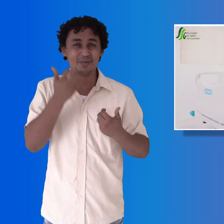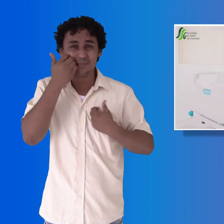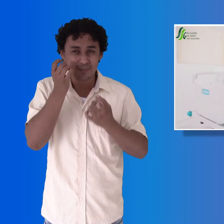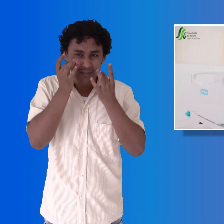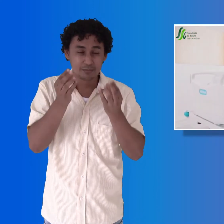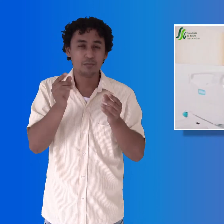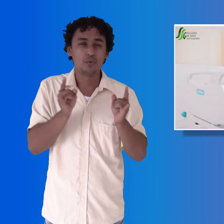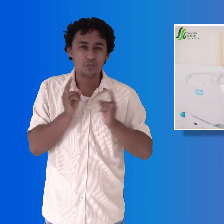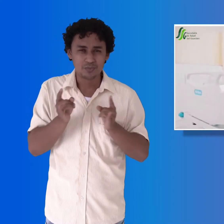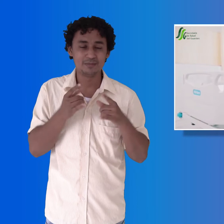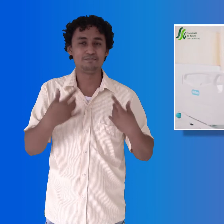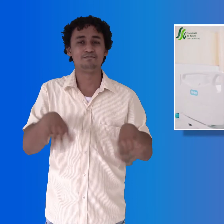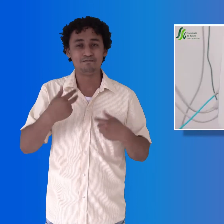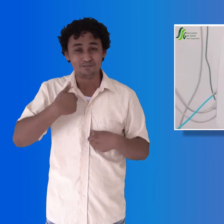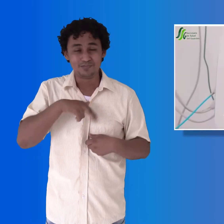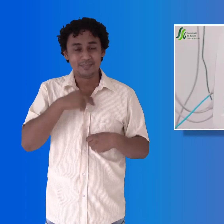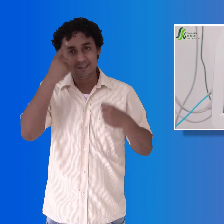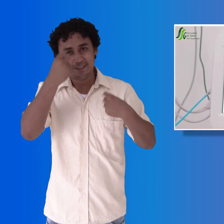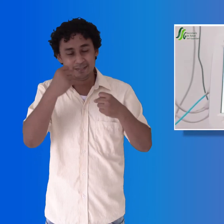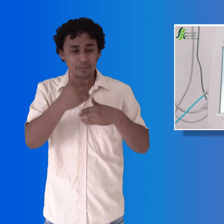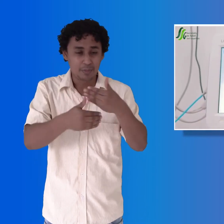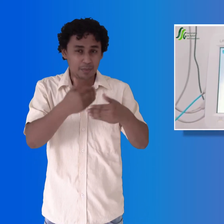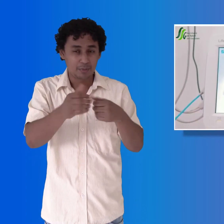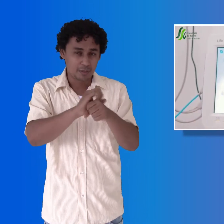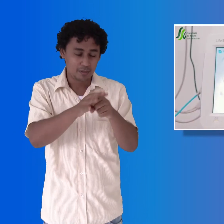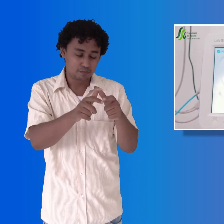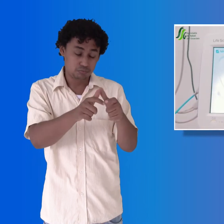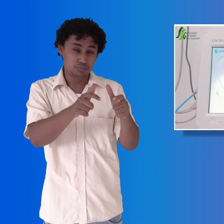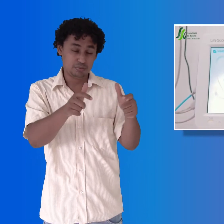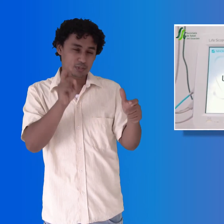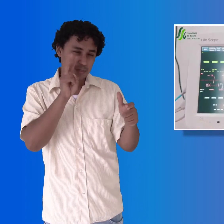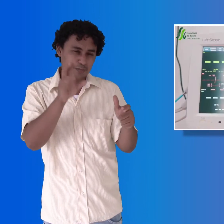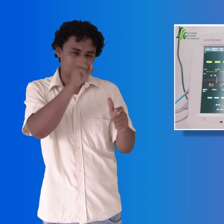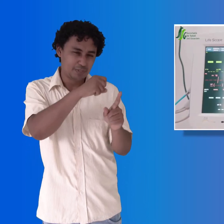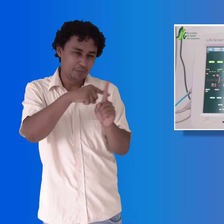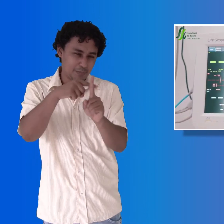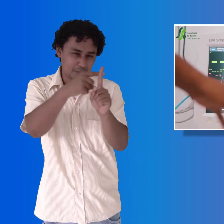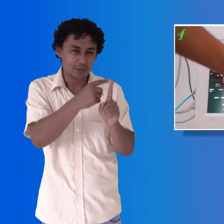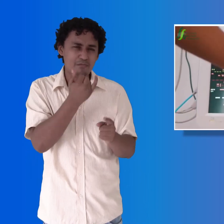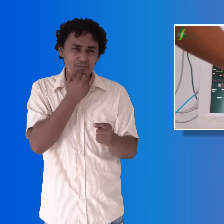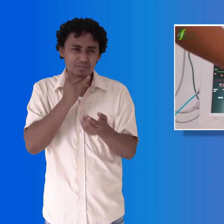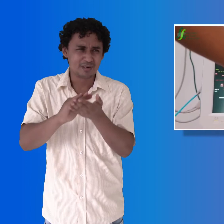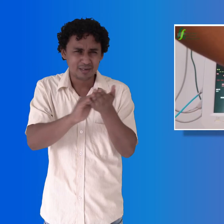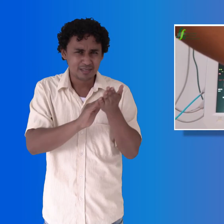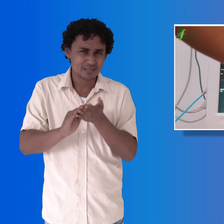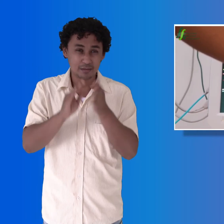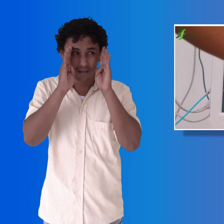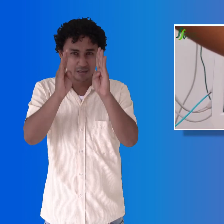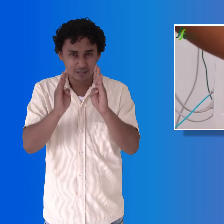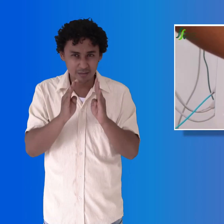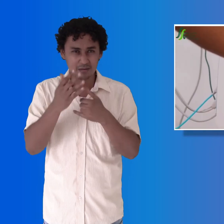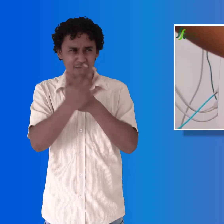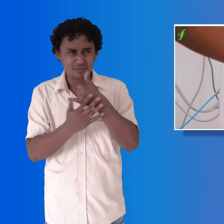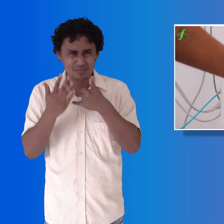que hubiese resultado positivo para COVID o sospechosos de COVID. Para el departamento, específicamente